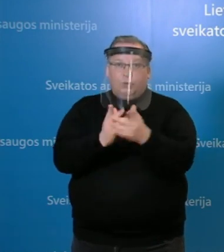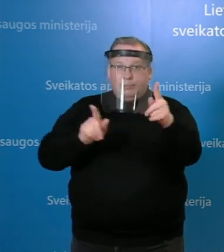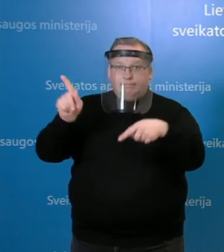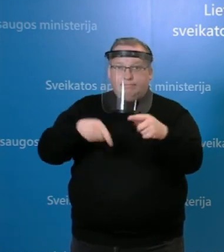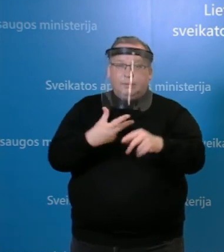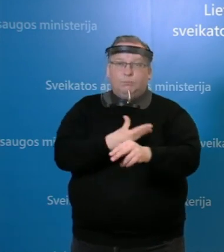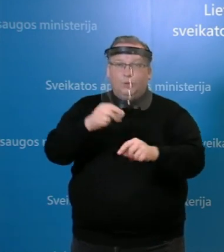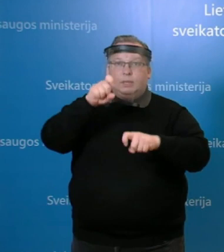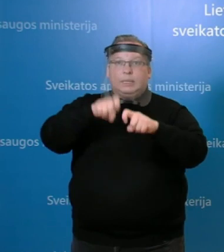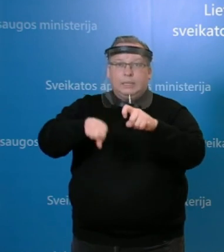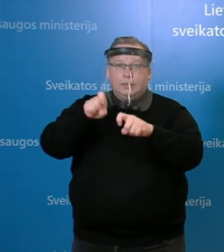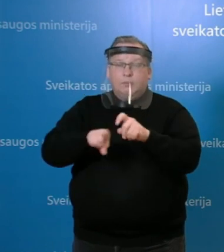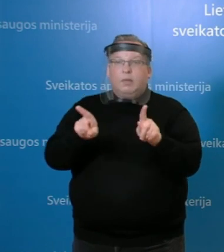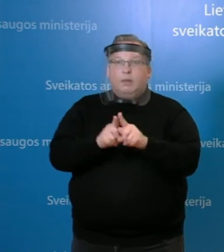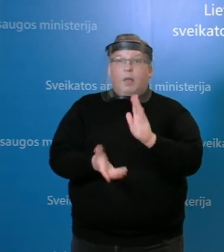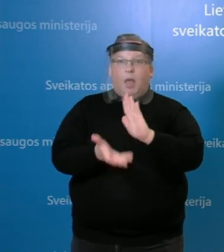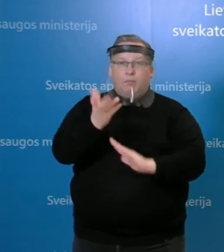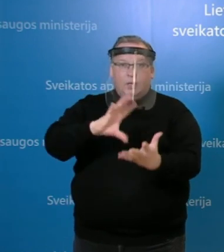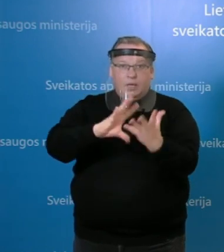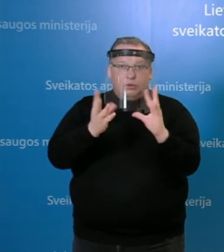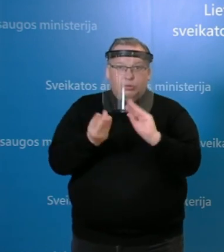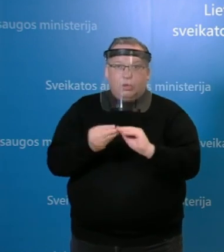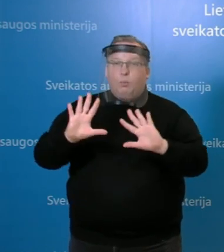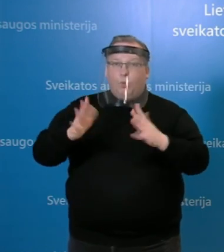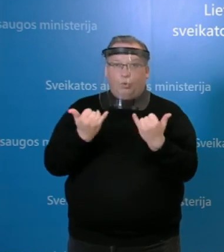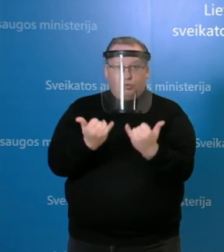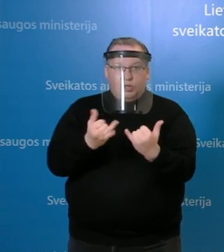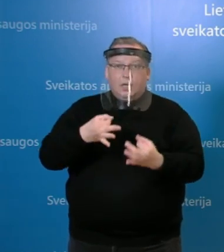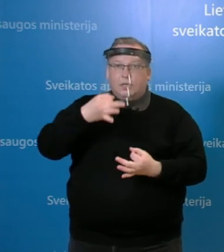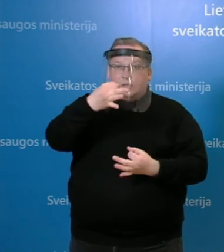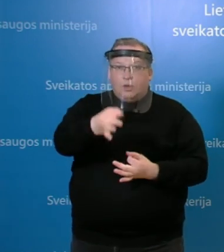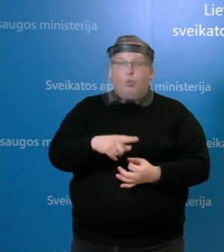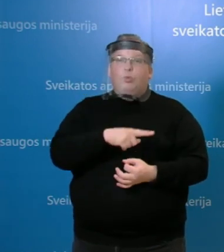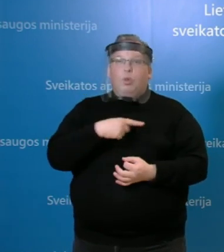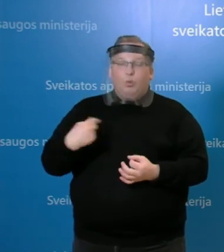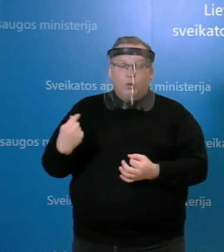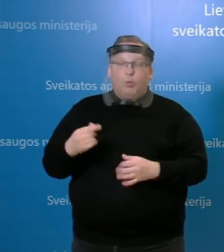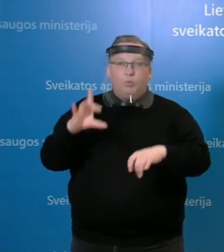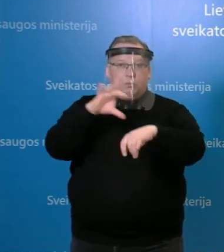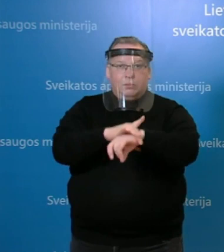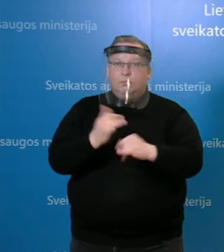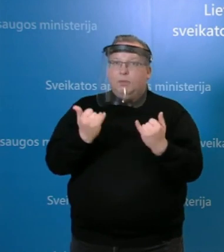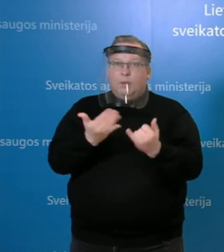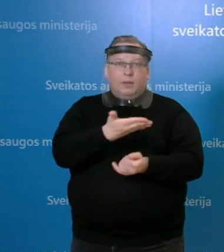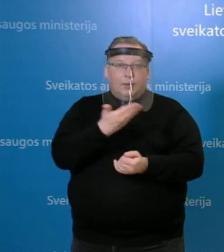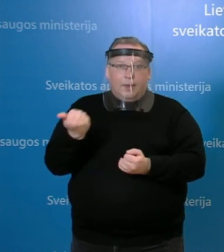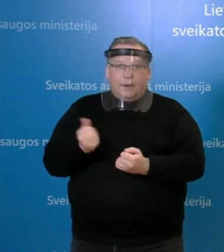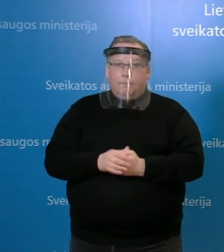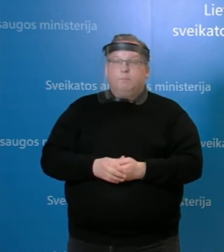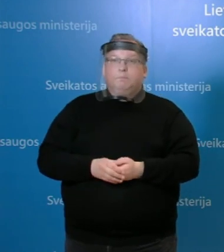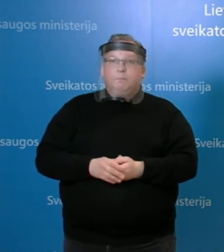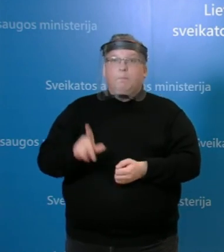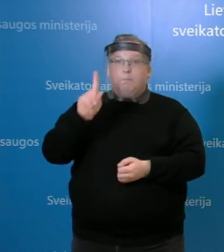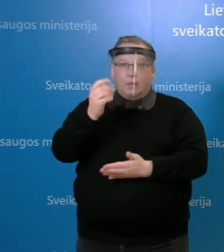esame gavę rezultatus, tokius, kokius pristatau, daugiau teigiamų atsakymų nėra šiuo metu. Bet